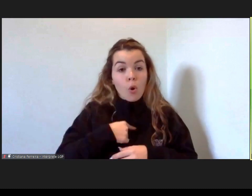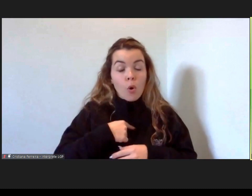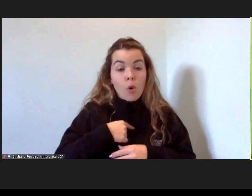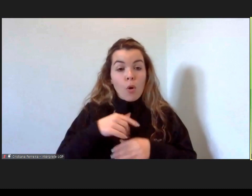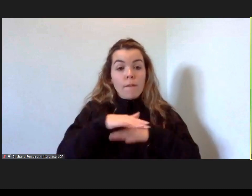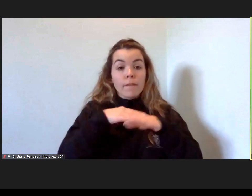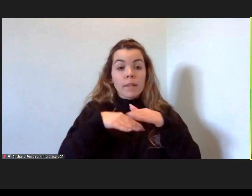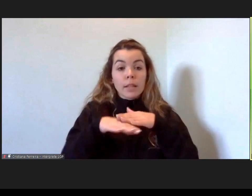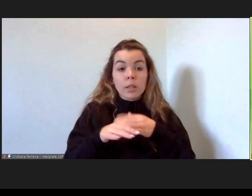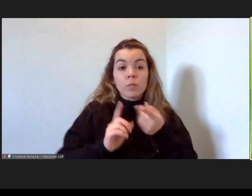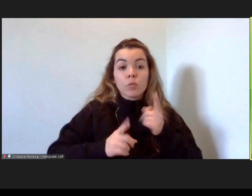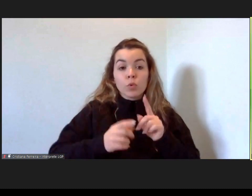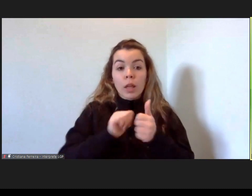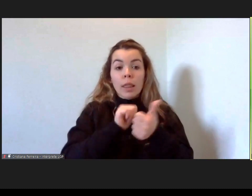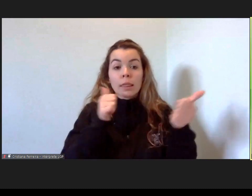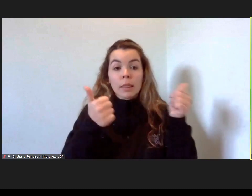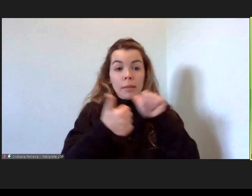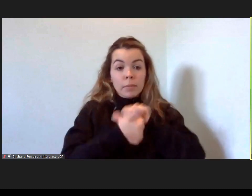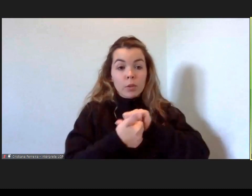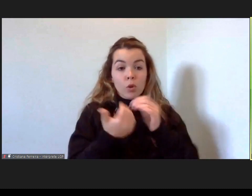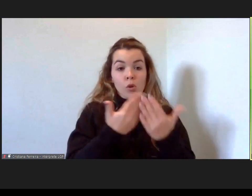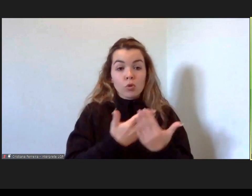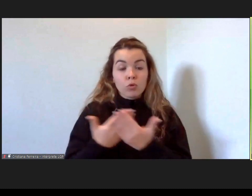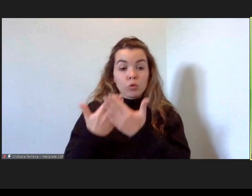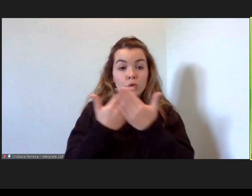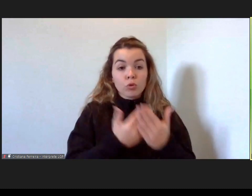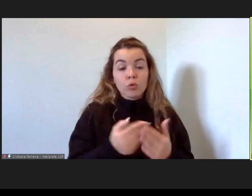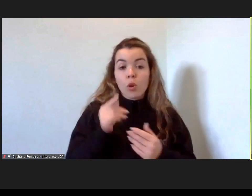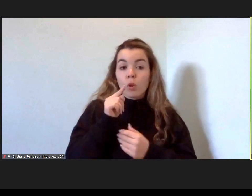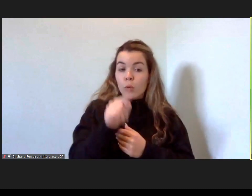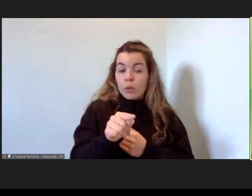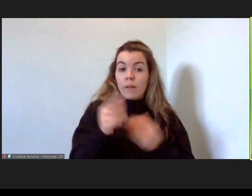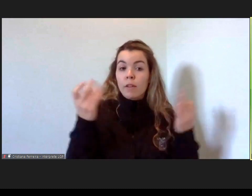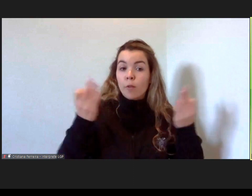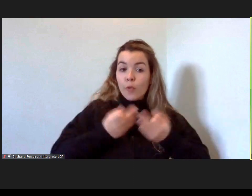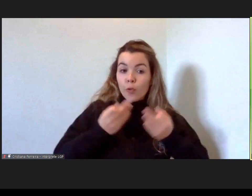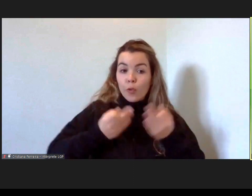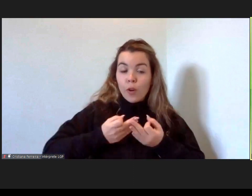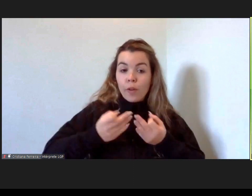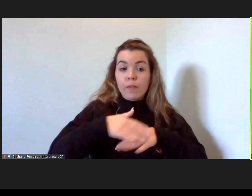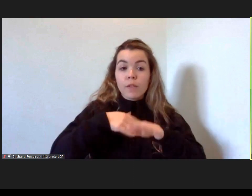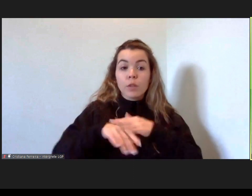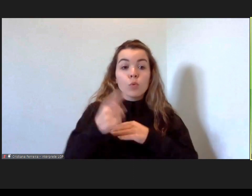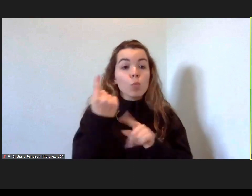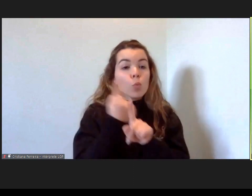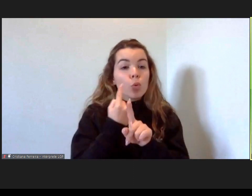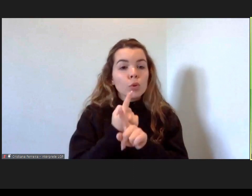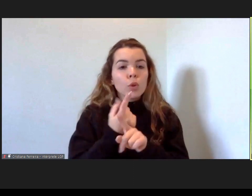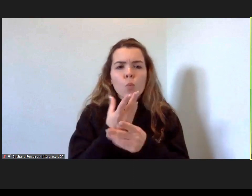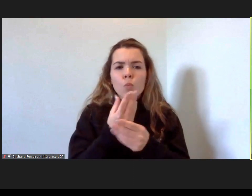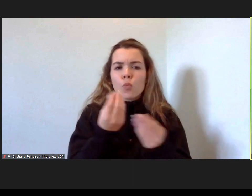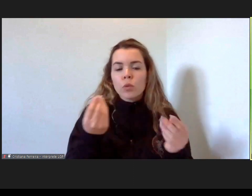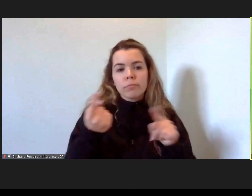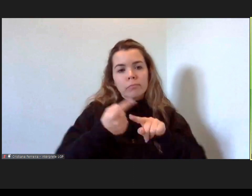adaptação deste estudo, e, de facto, fizemos uma coisa muito interessante, que é